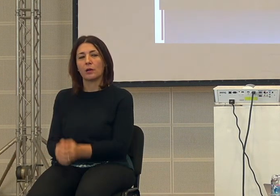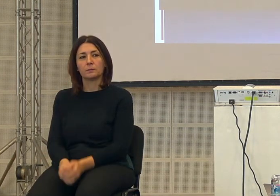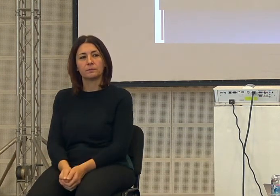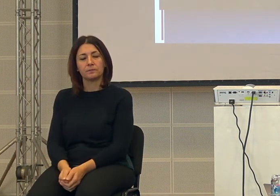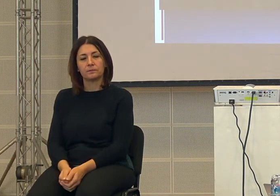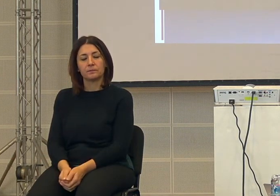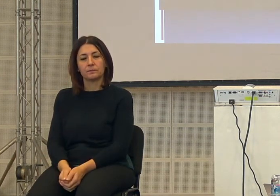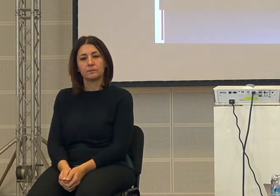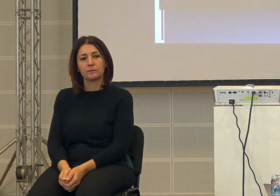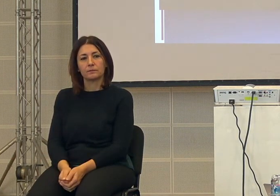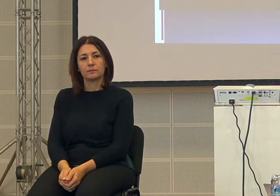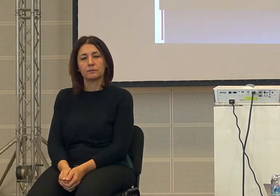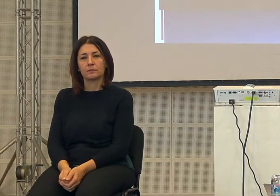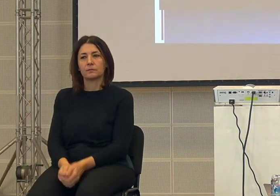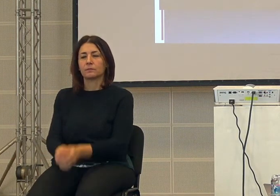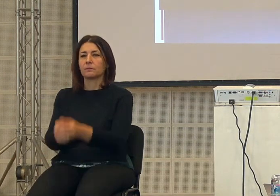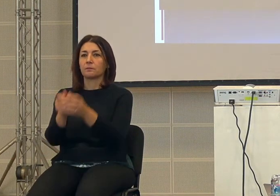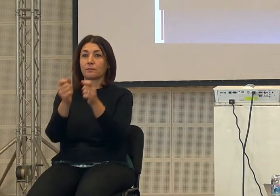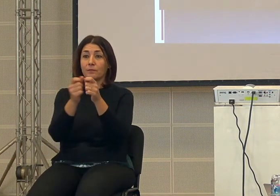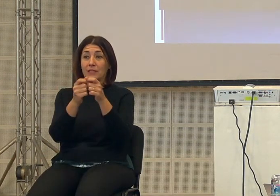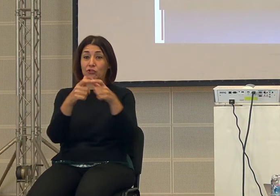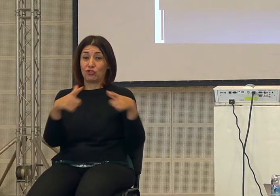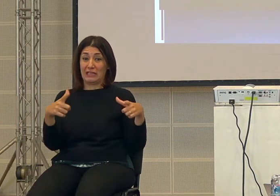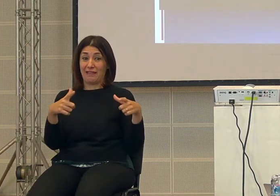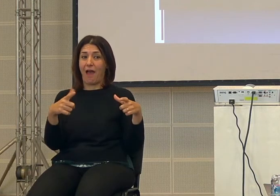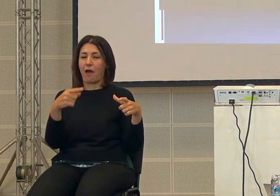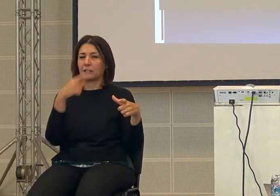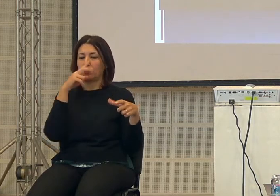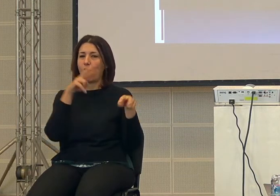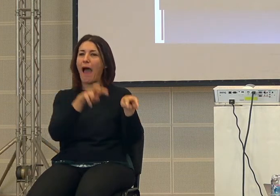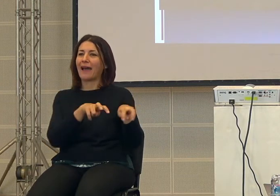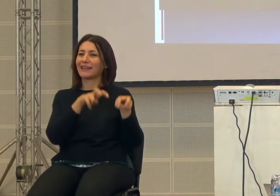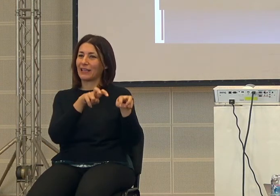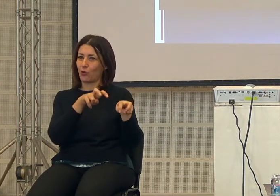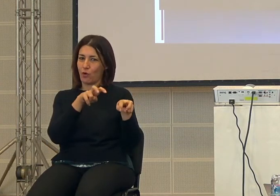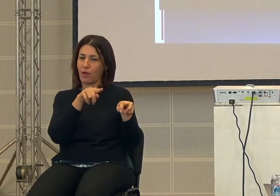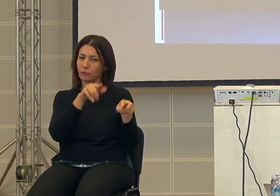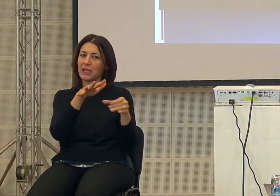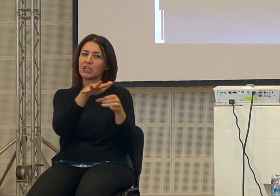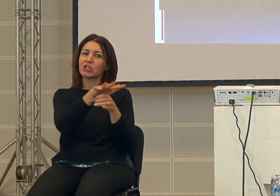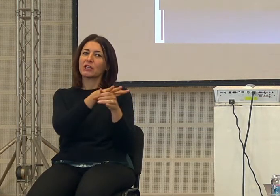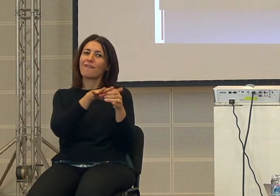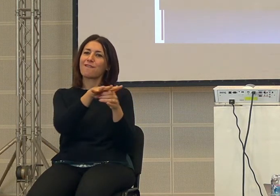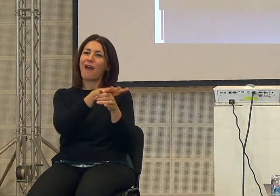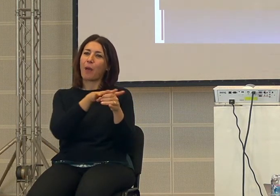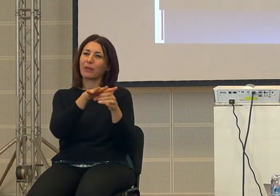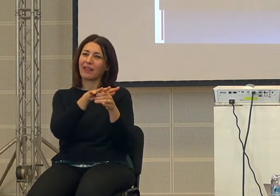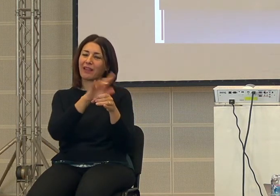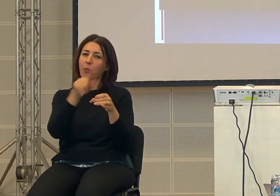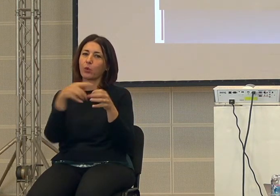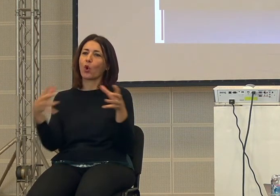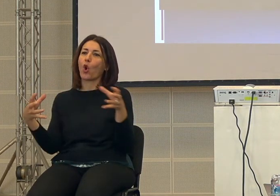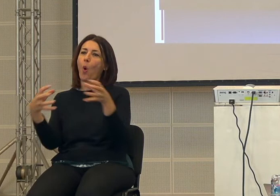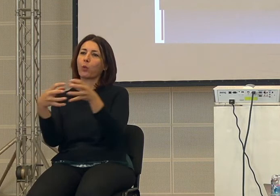delle altre civiltà agricole cioè nella civiltà agricola per esempio la famiglia e la comunità erano ancora delle